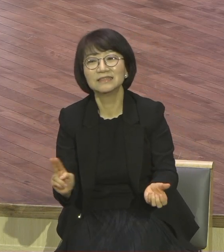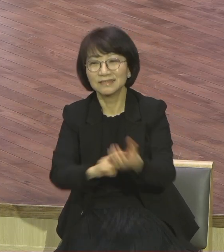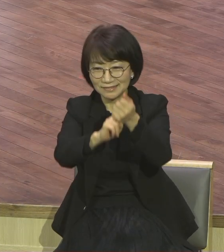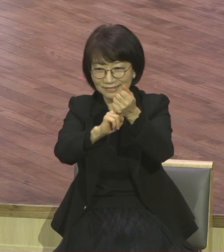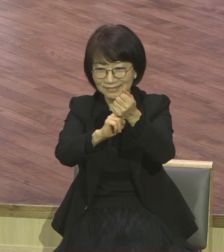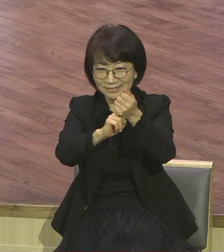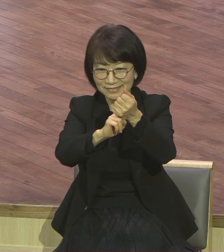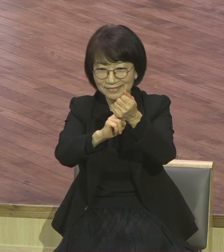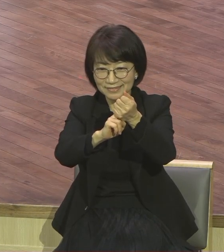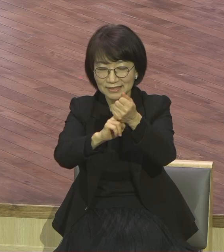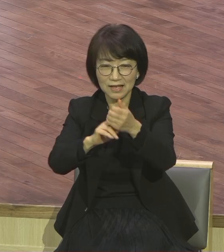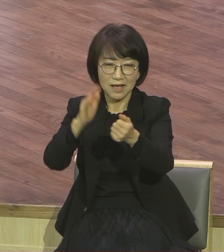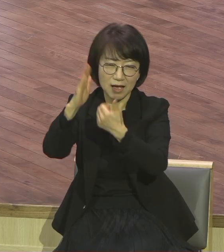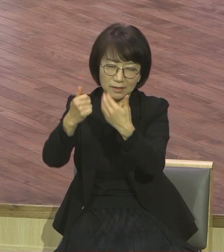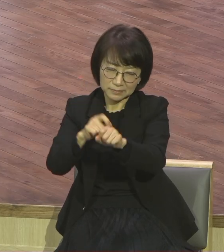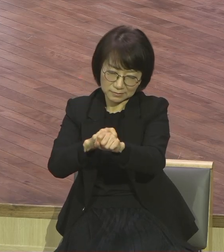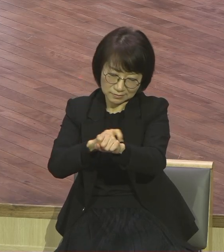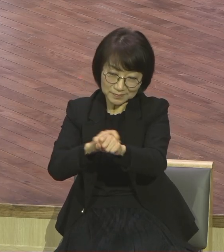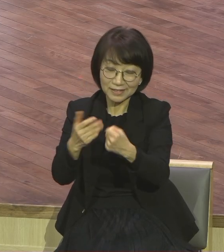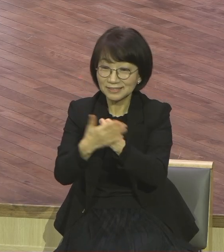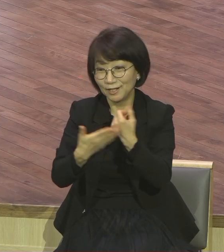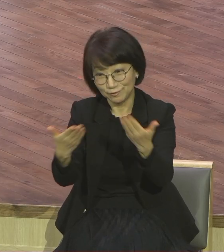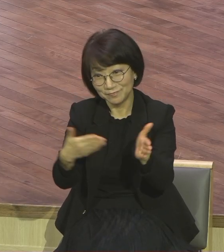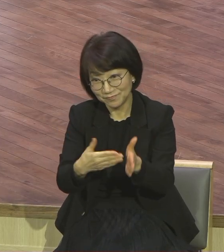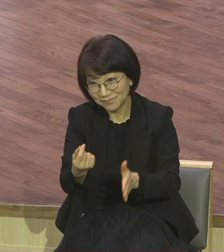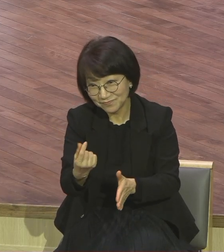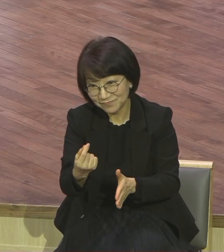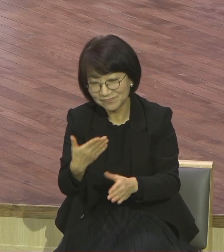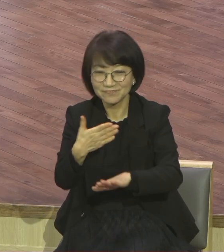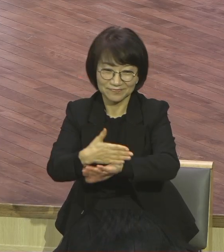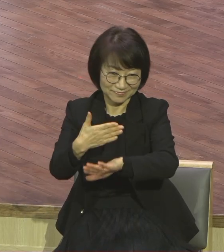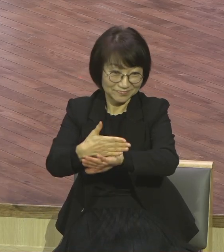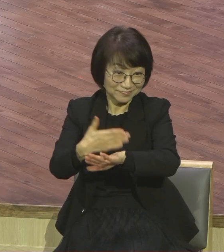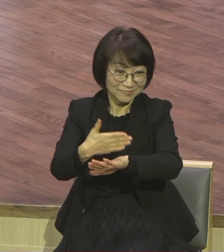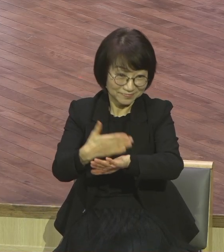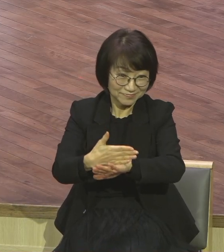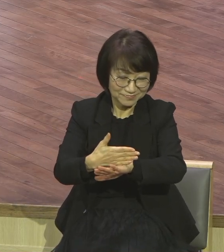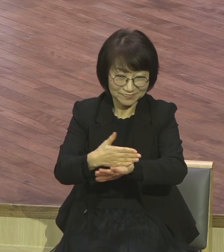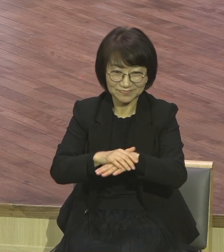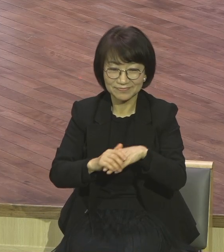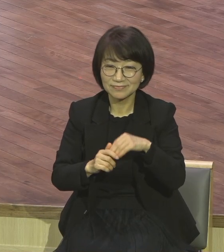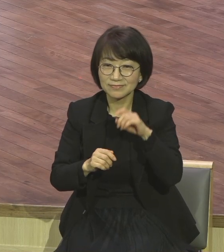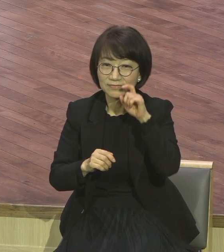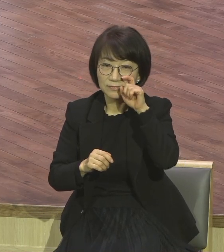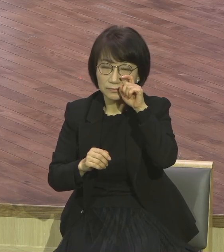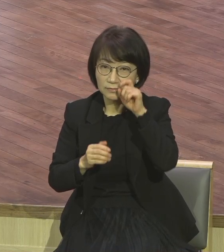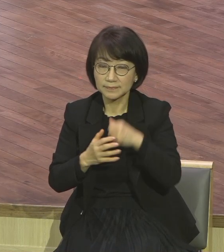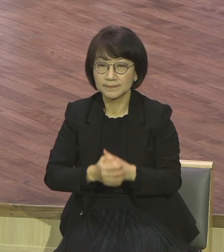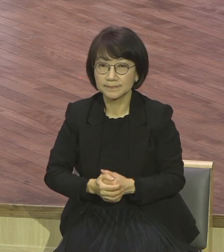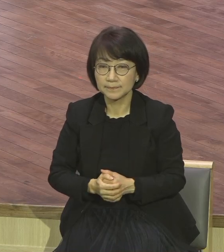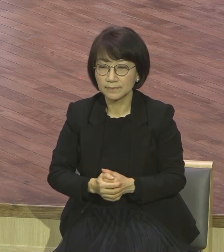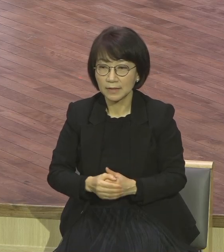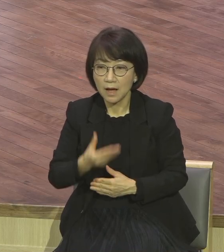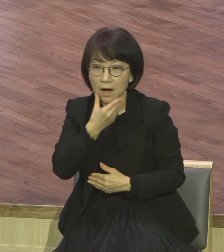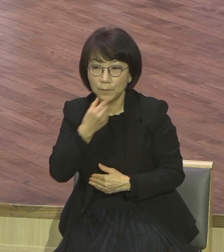하나님의 특별한 은혜입니다. 감사합니까? 복음에 대해서 큰 여러 충격받았잖아요.